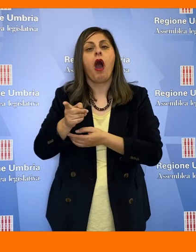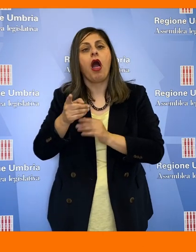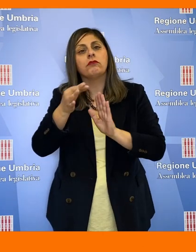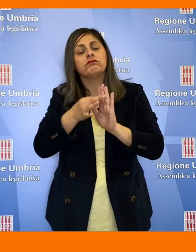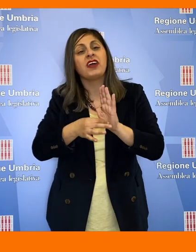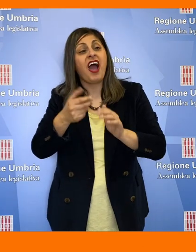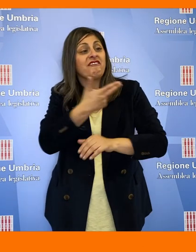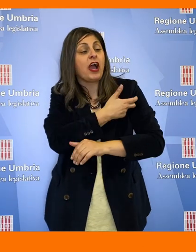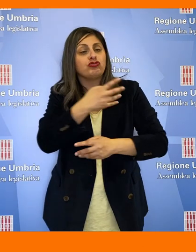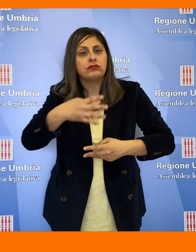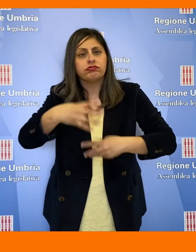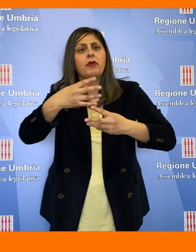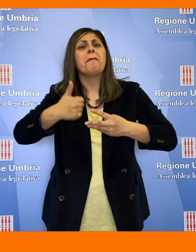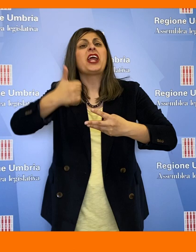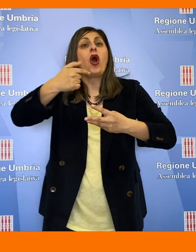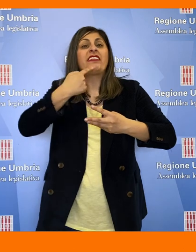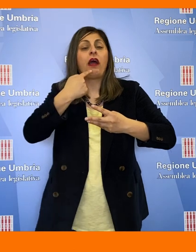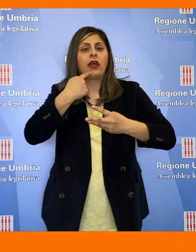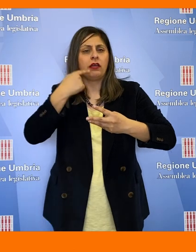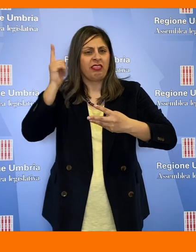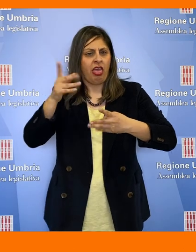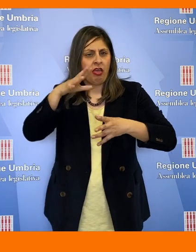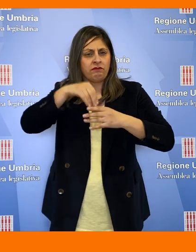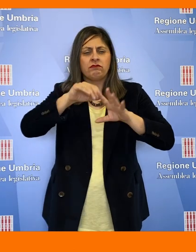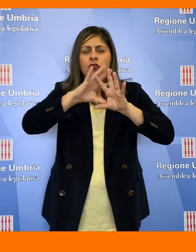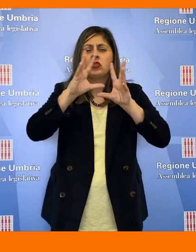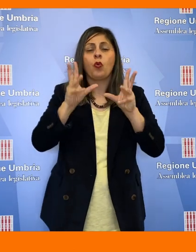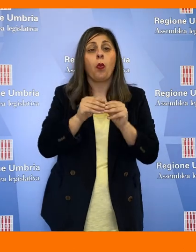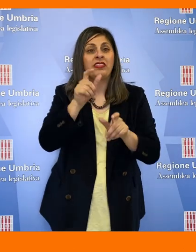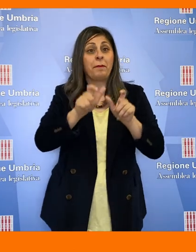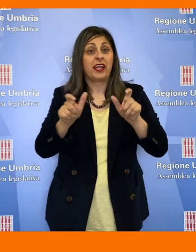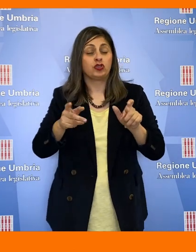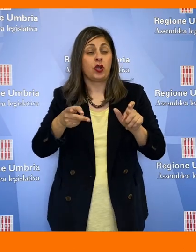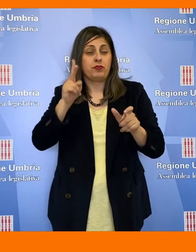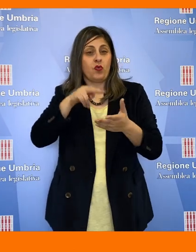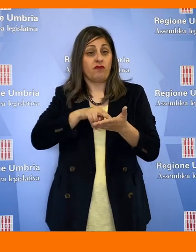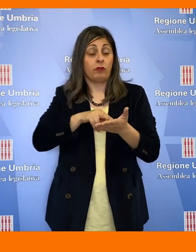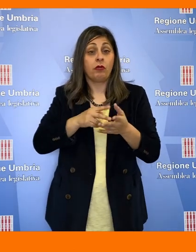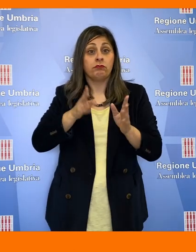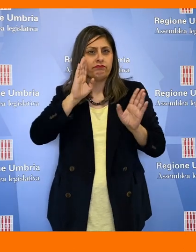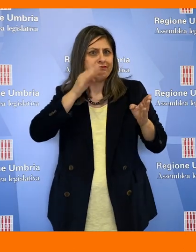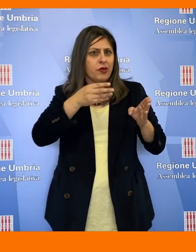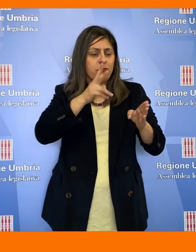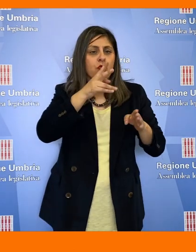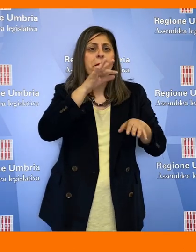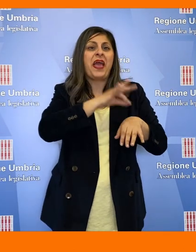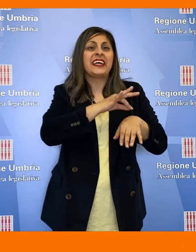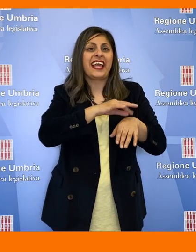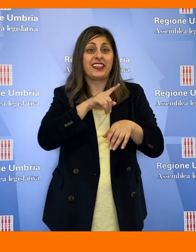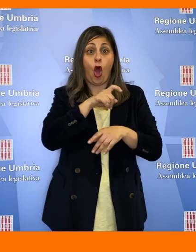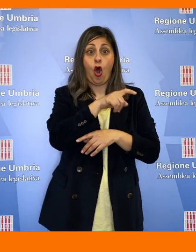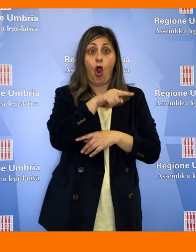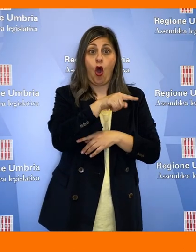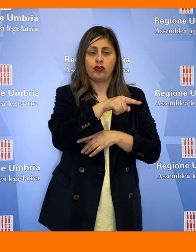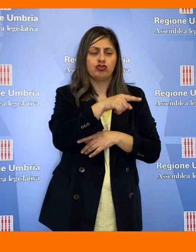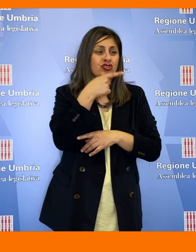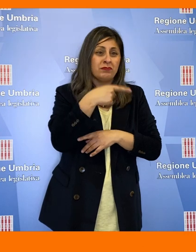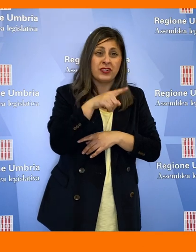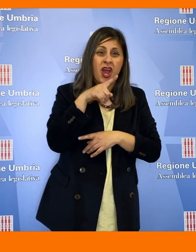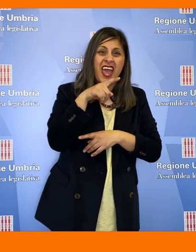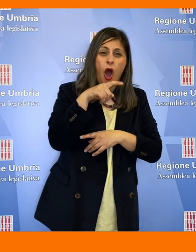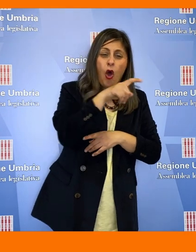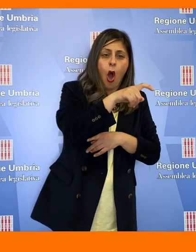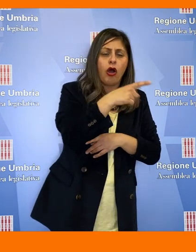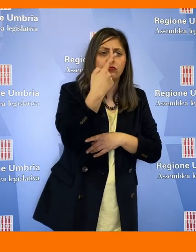vaccinali che ricomprendono tutte le persone estremamente vulnerabili con particolare attenzione ai pazienti oncologici che abbiano